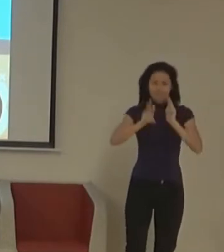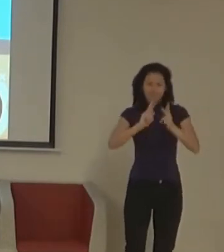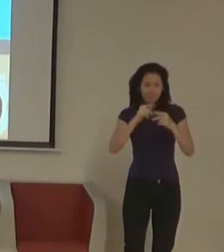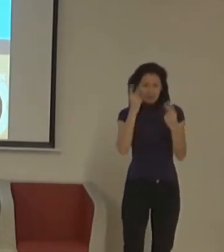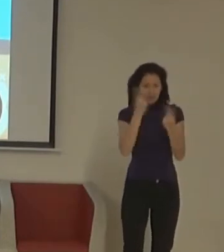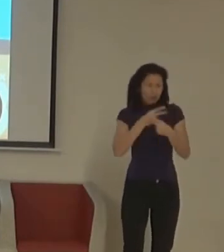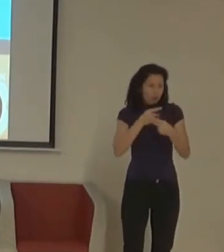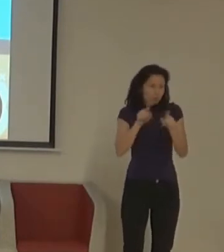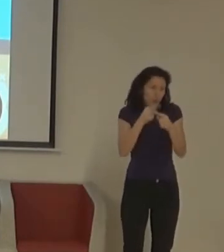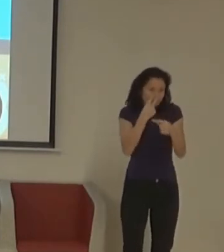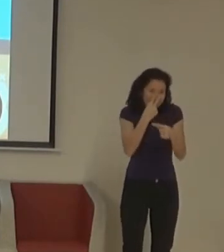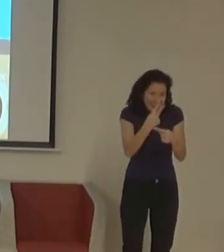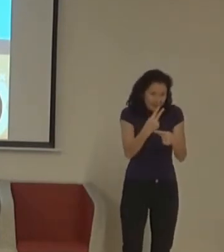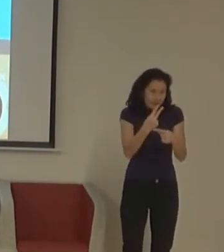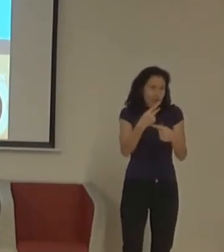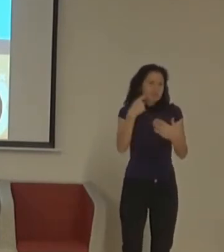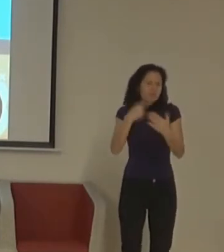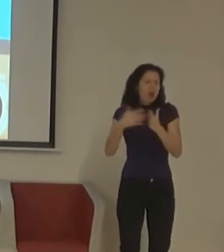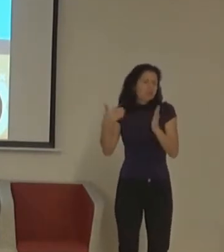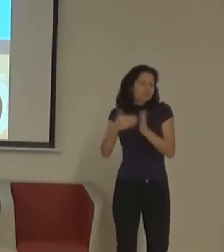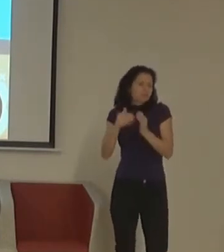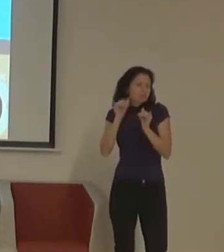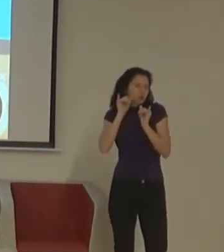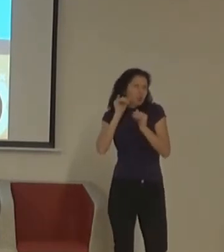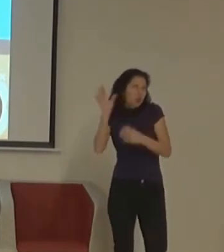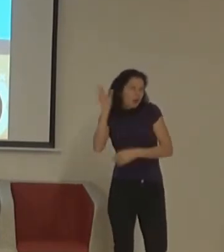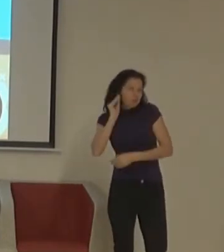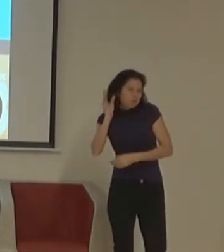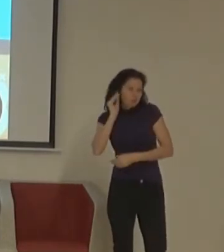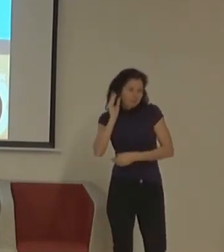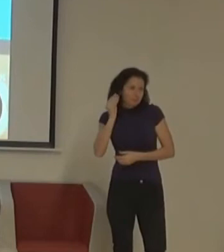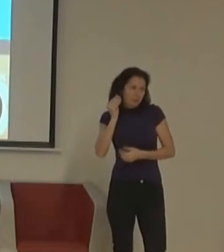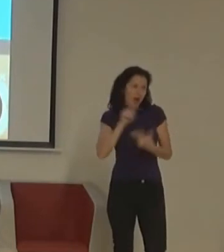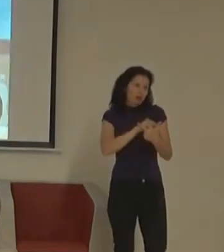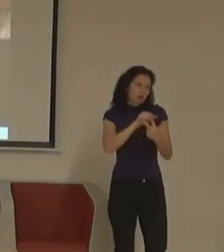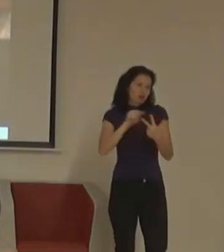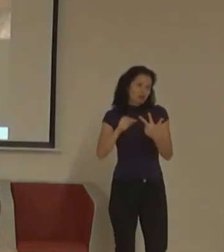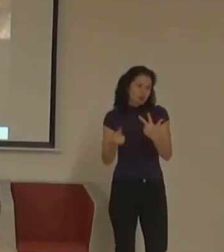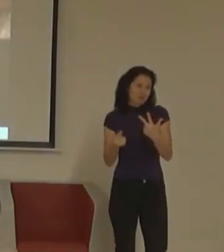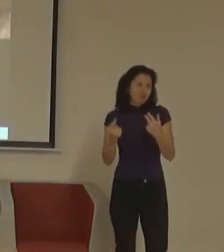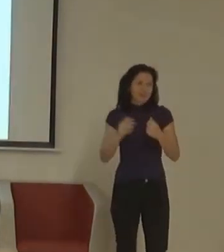a připuštění si toho, že prostě nevšichni neslyšící ovládají znakový jazyk. Velké překvapení.